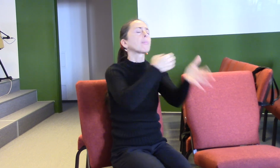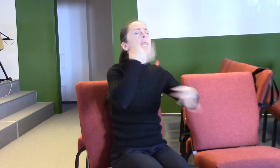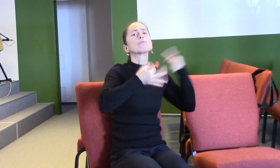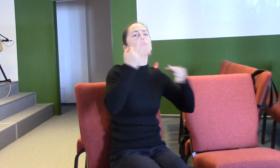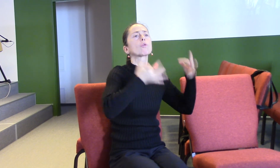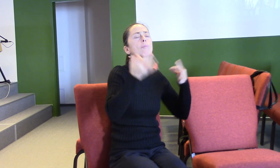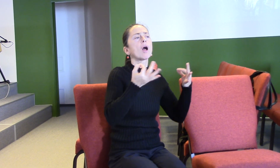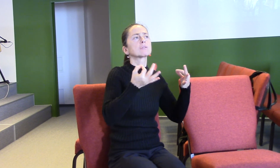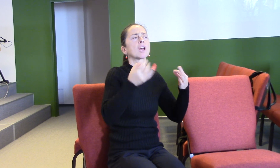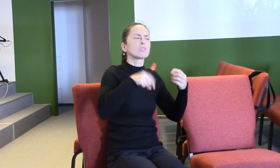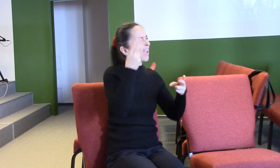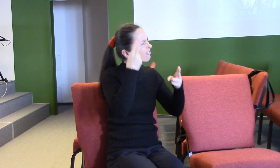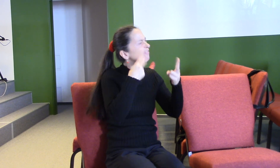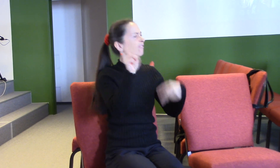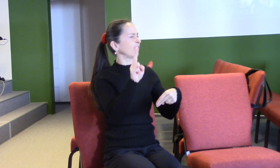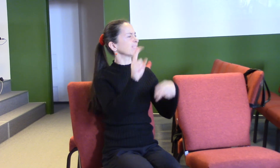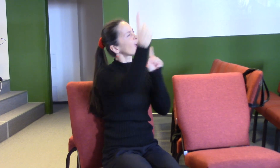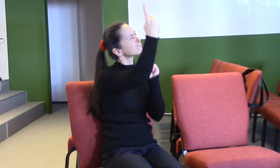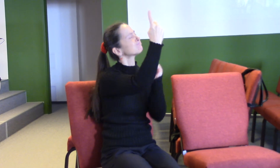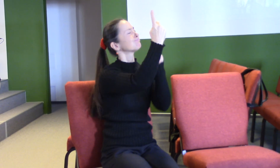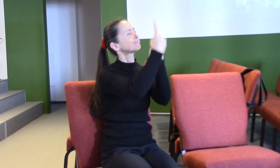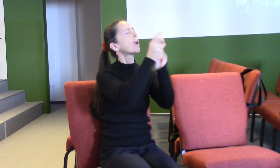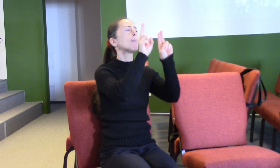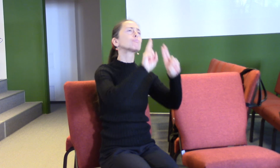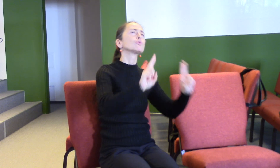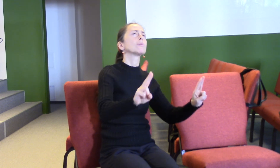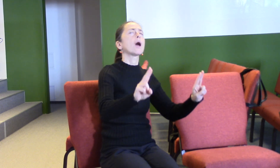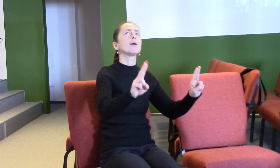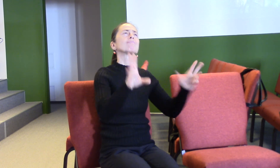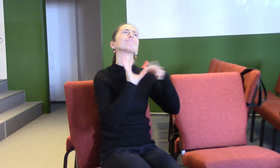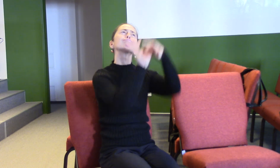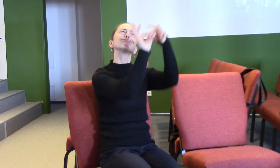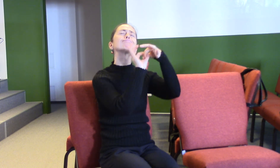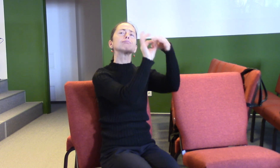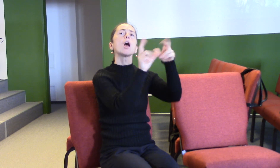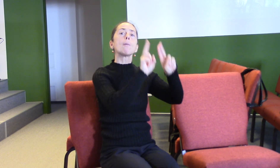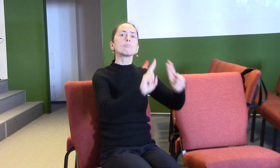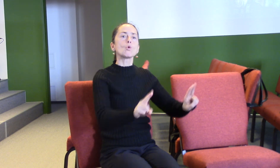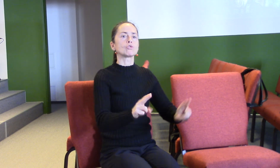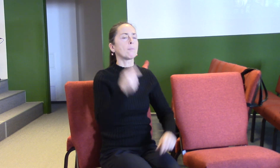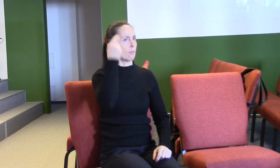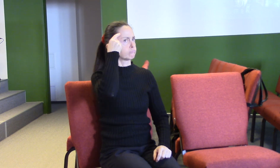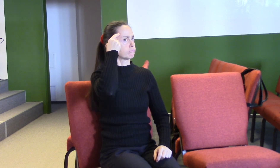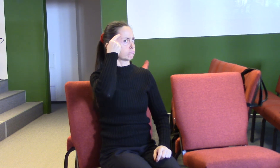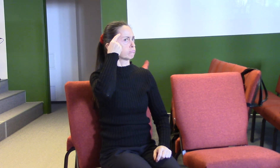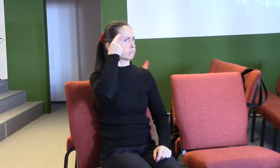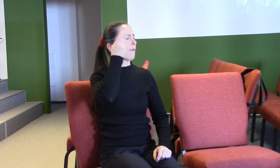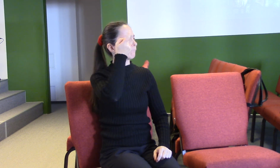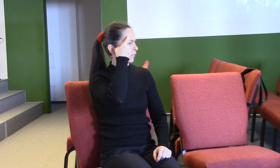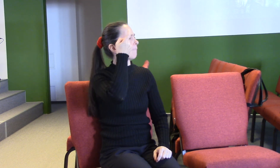o tom, že vlastně můžeme mít v hlavě všechny správné pojmy z Biblie a